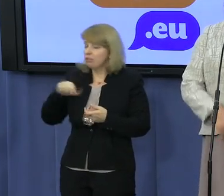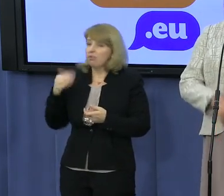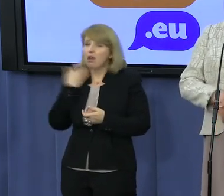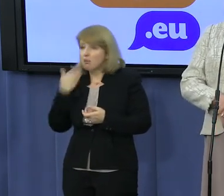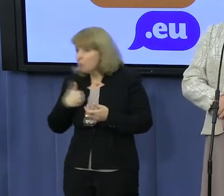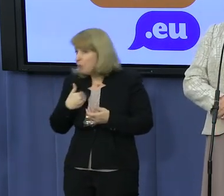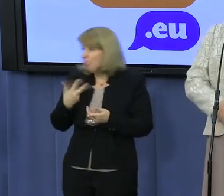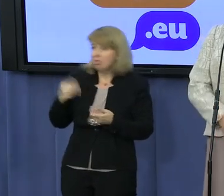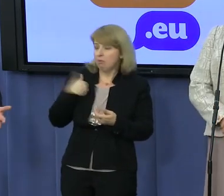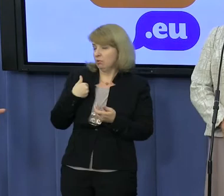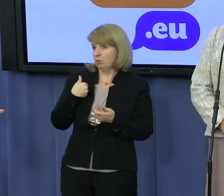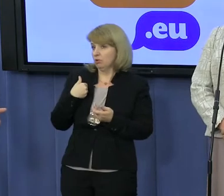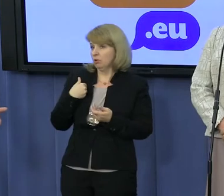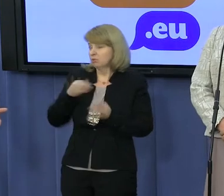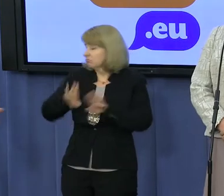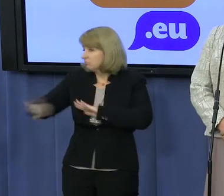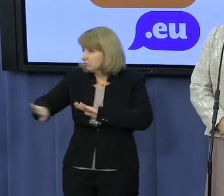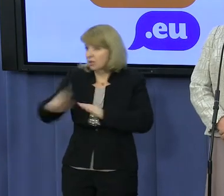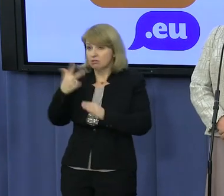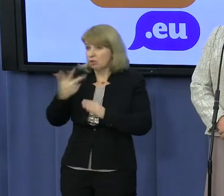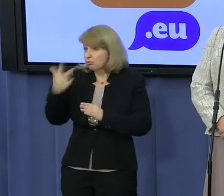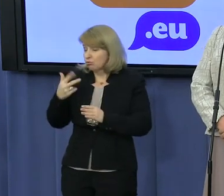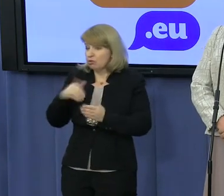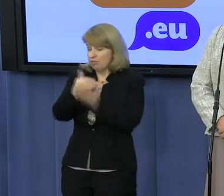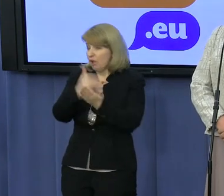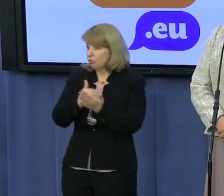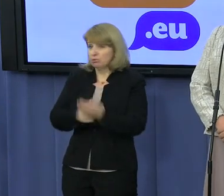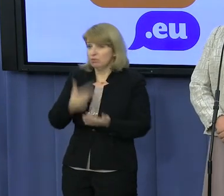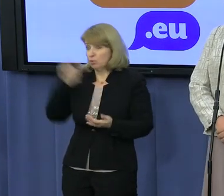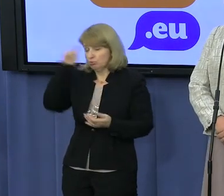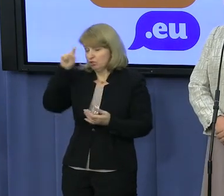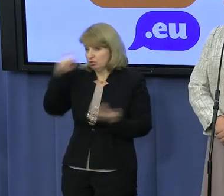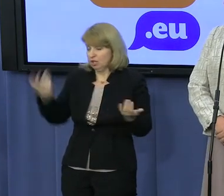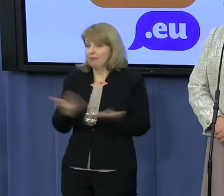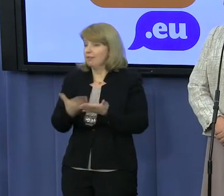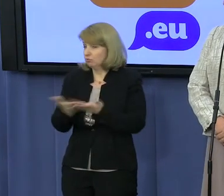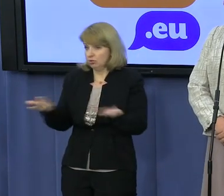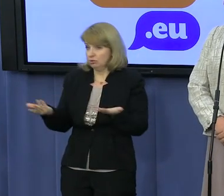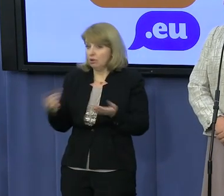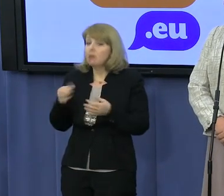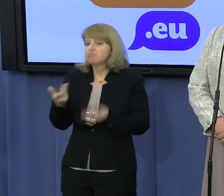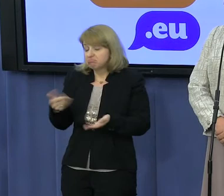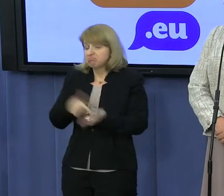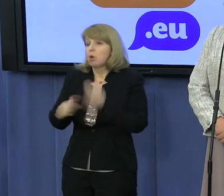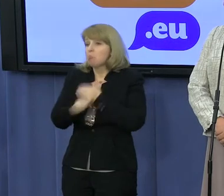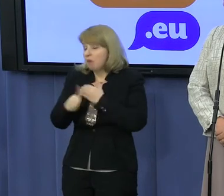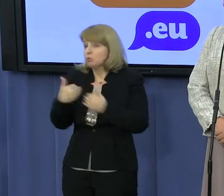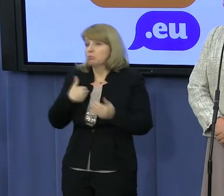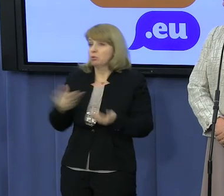na próbę lądowania. Wszystkie te trzy procedury nie zostały przestrzegane, nie były przestrzegane i spowodowały tę katastrofę.